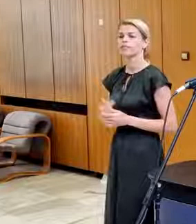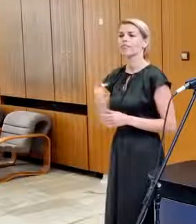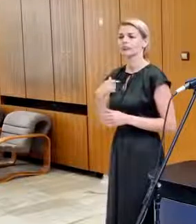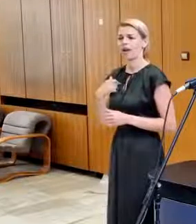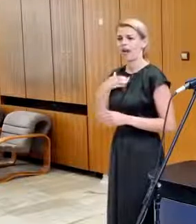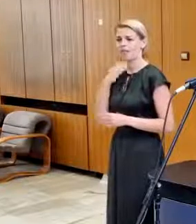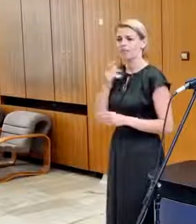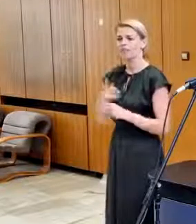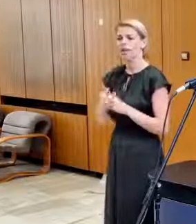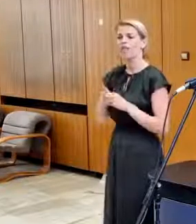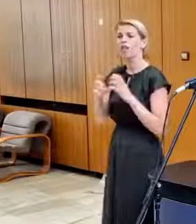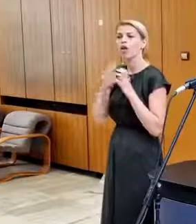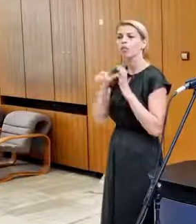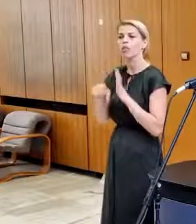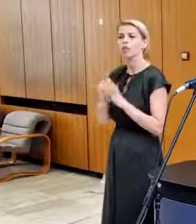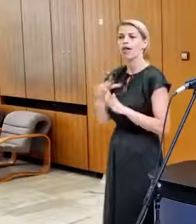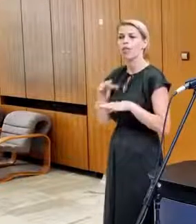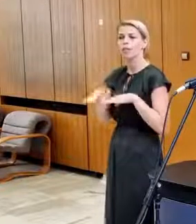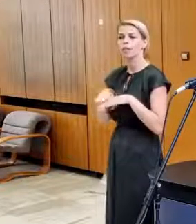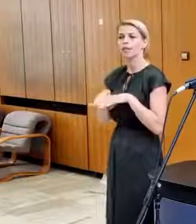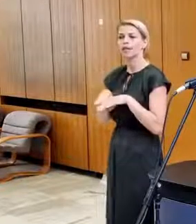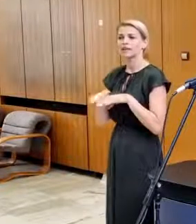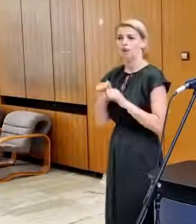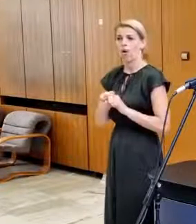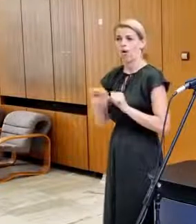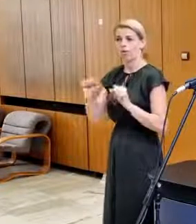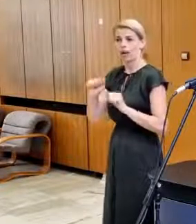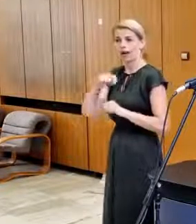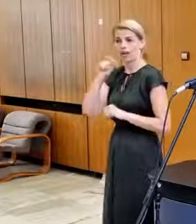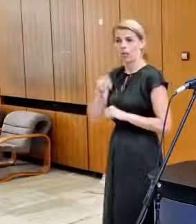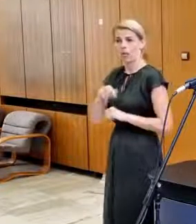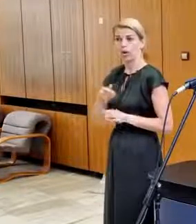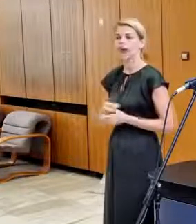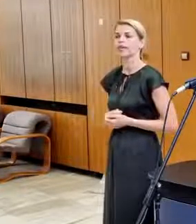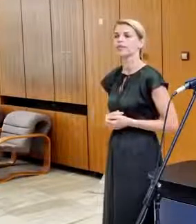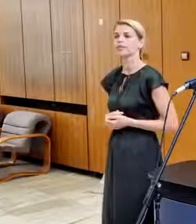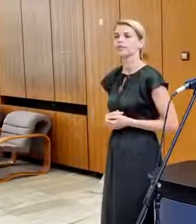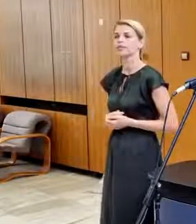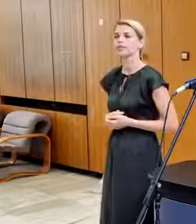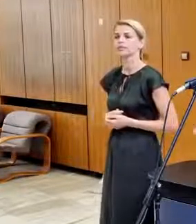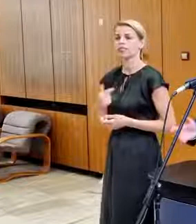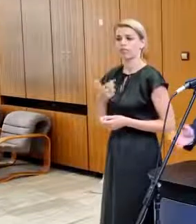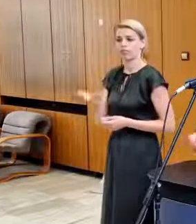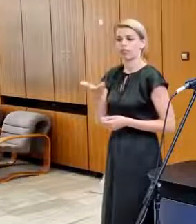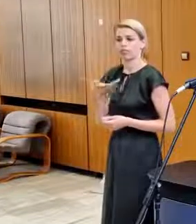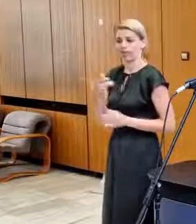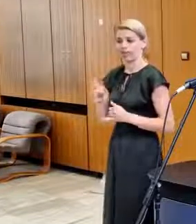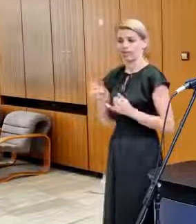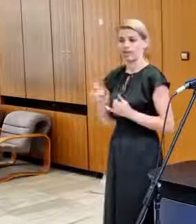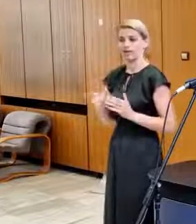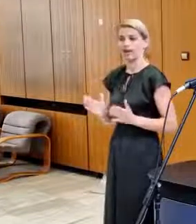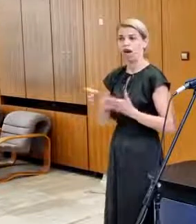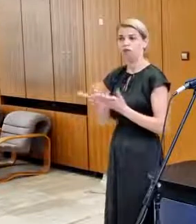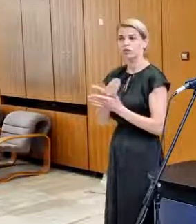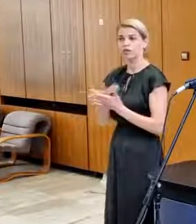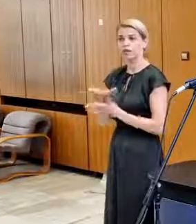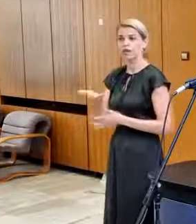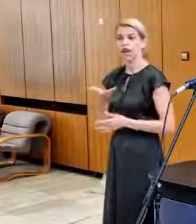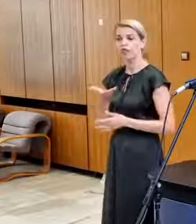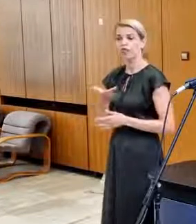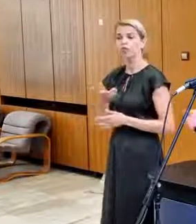veľmi intenzívne komunikujem s pánom ministrom obrány Ukrajiny. Dostal som od neho aj dnes ráno správu.